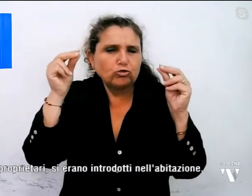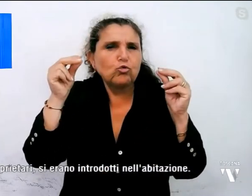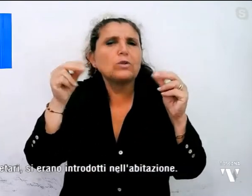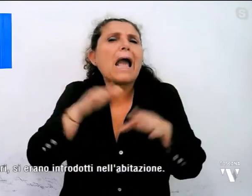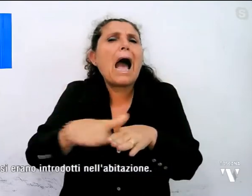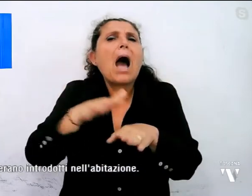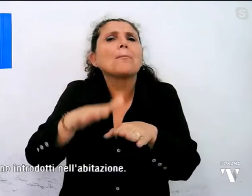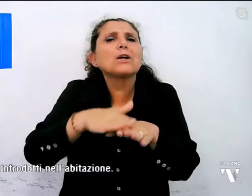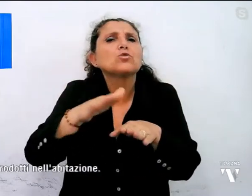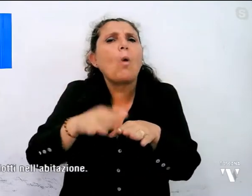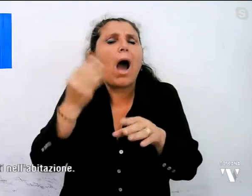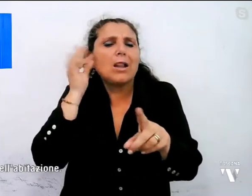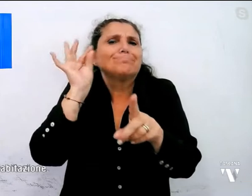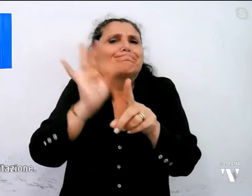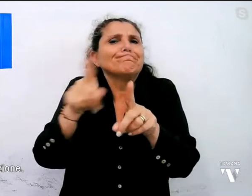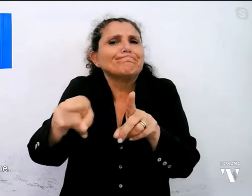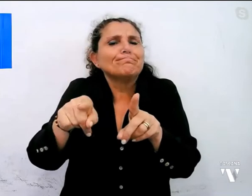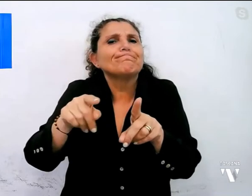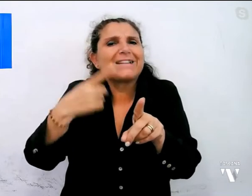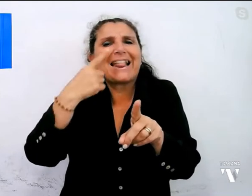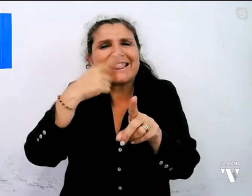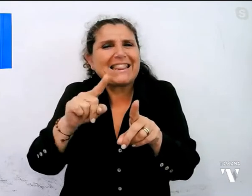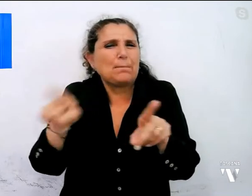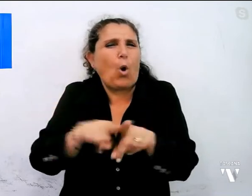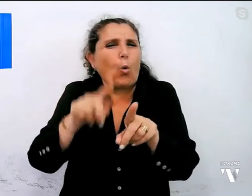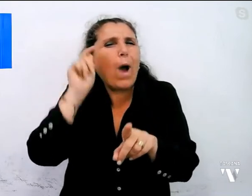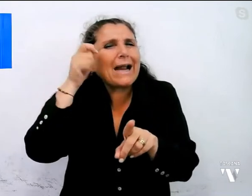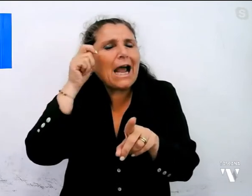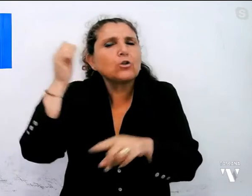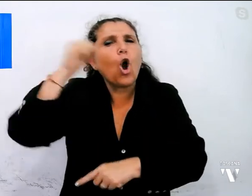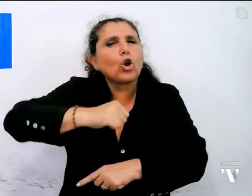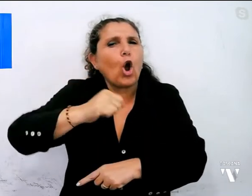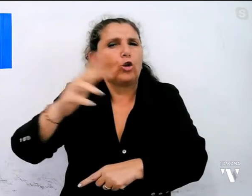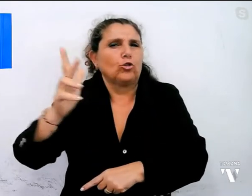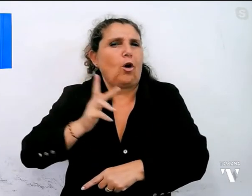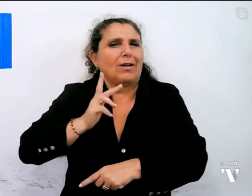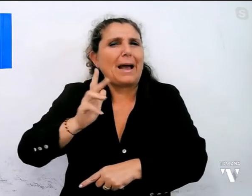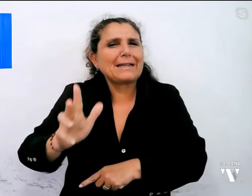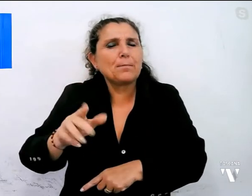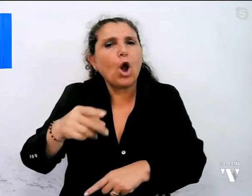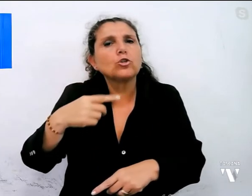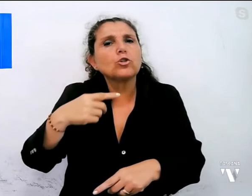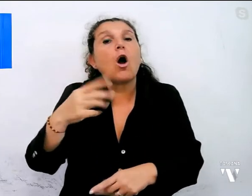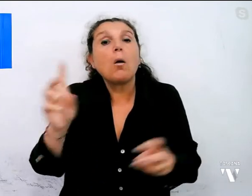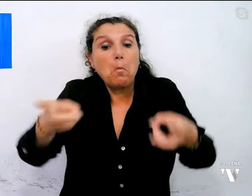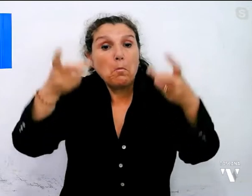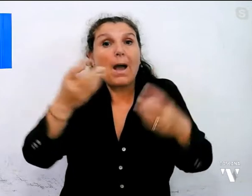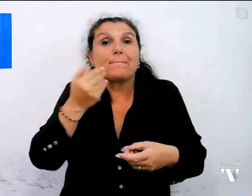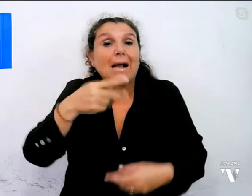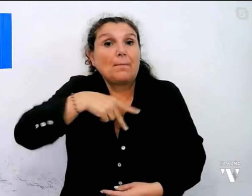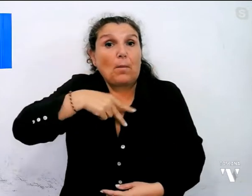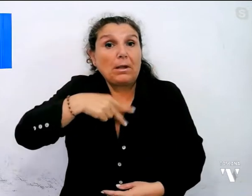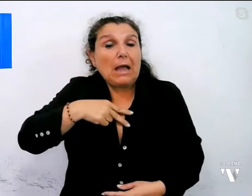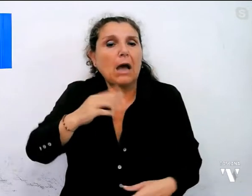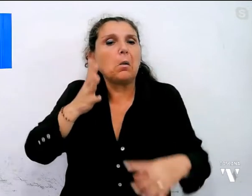dediti a espedienti e reati contro il patrimonio approfittando dell'assenza dei legittimi proprietari si erano quindi